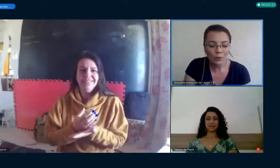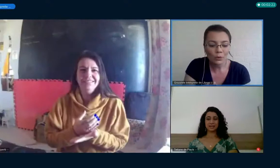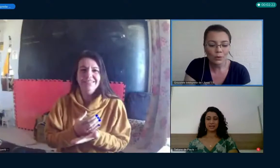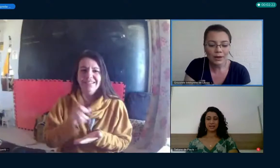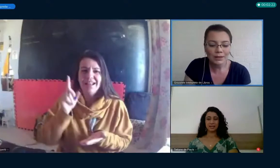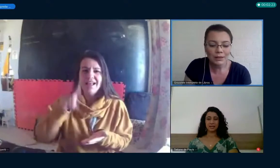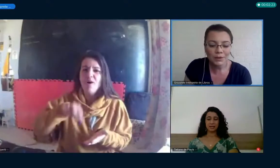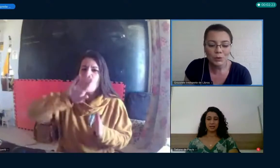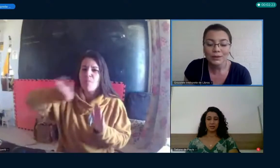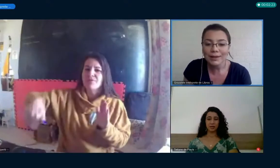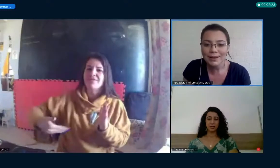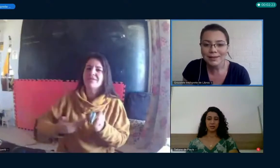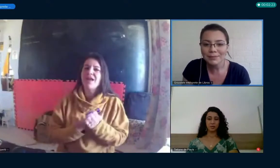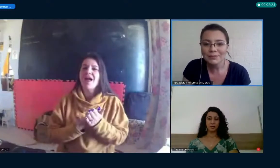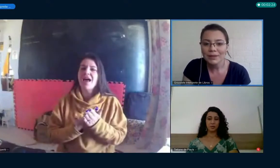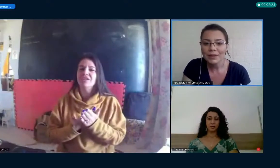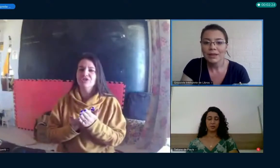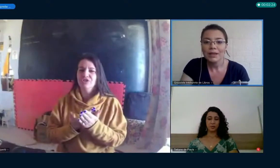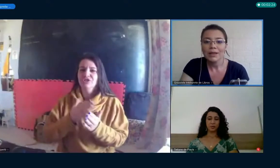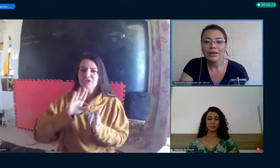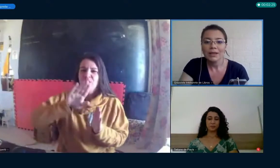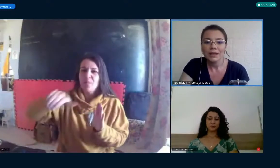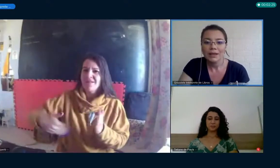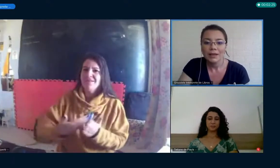Bom, com relação à sua tese,